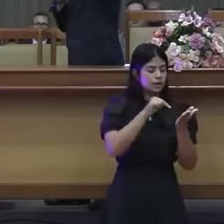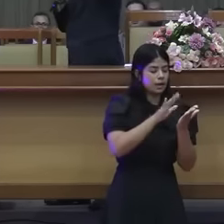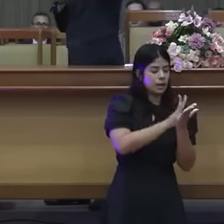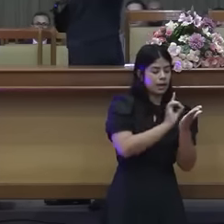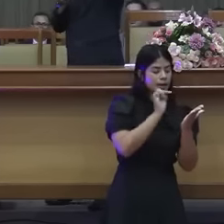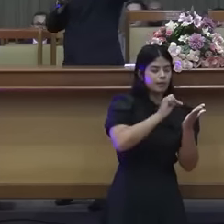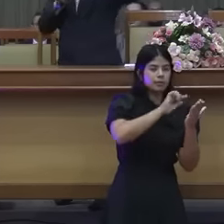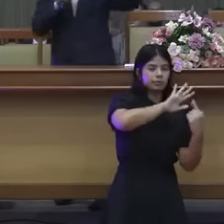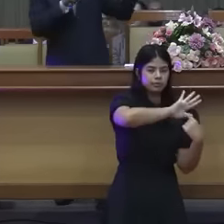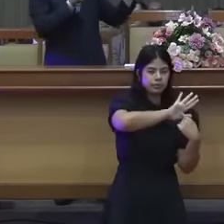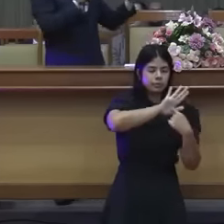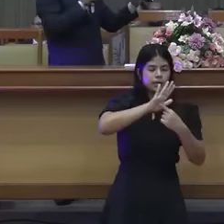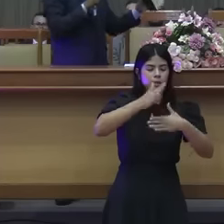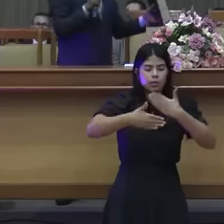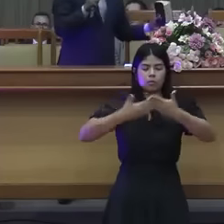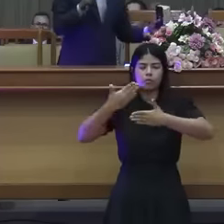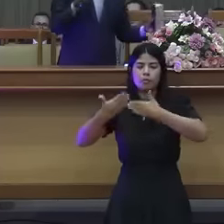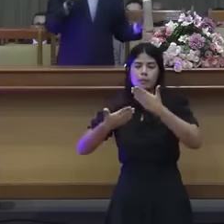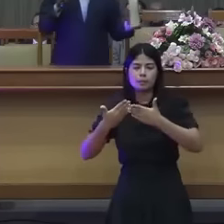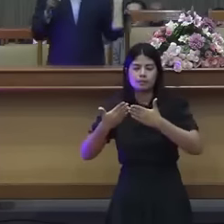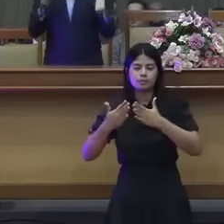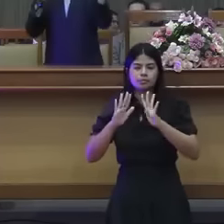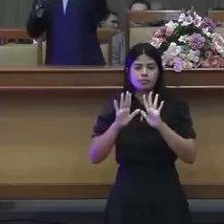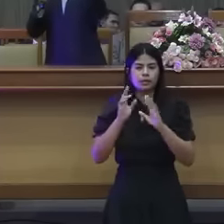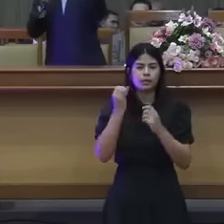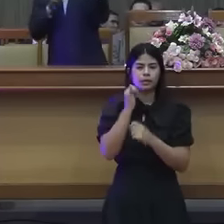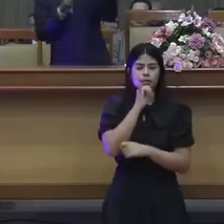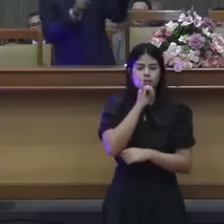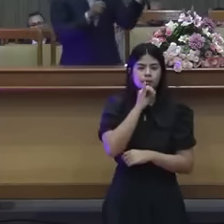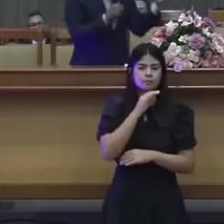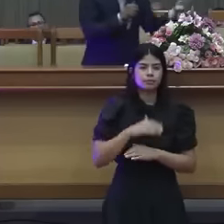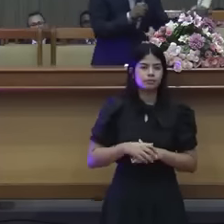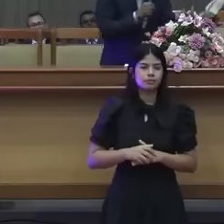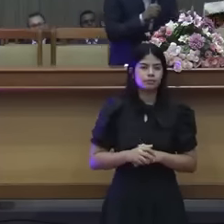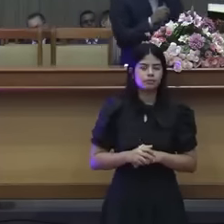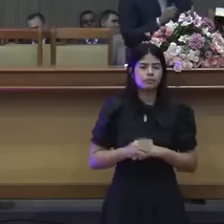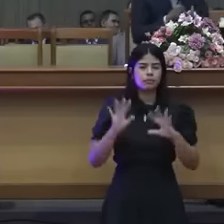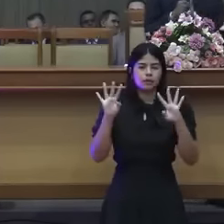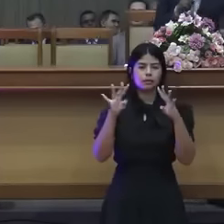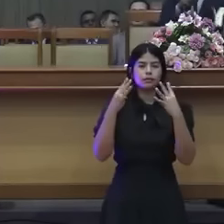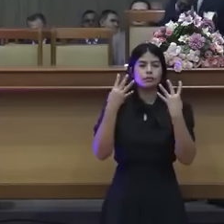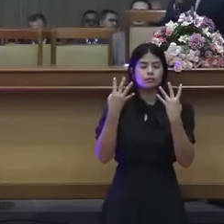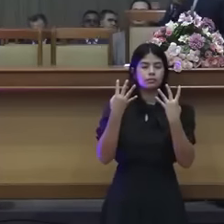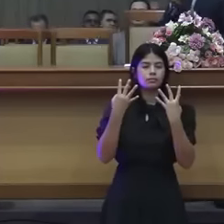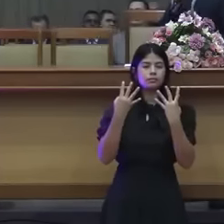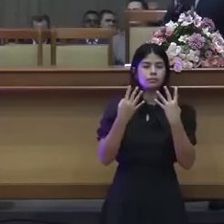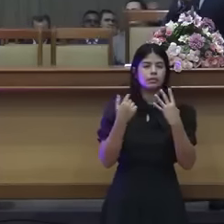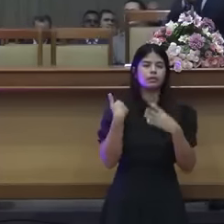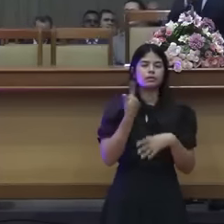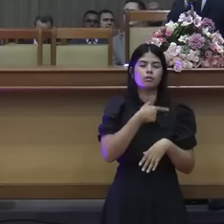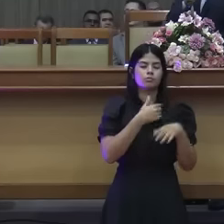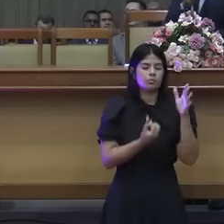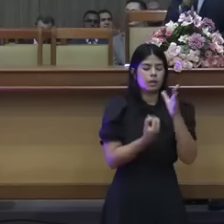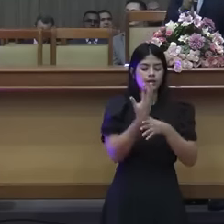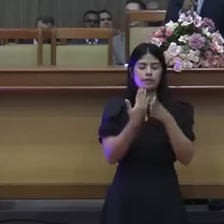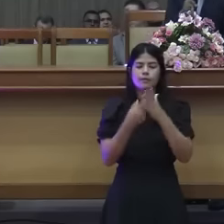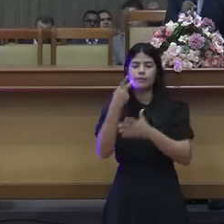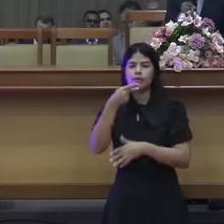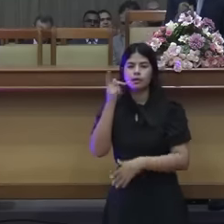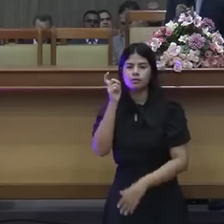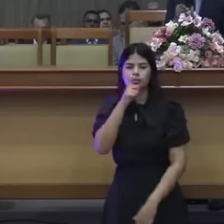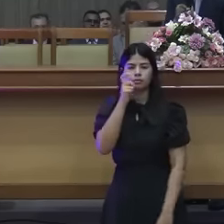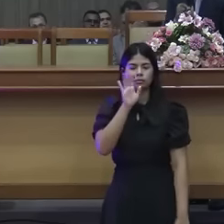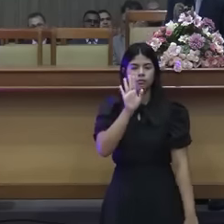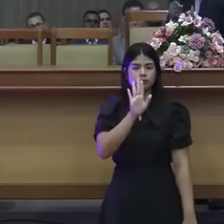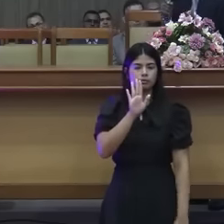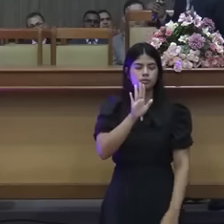Não faça nada. Eu vou só te dar mais um exemplo aqui. Olhe para cá. Não faça nada. Não invente. O maior homem que escreveu